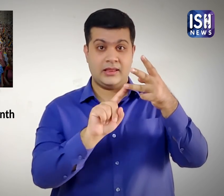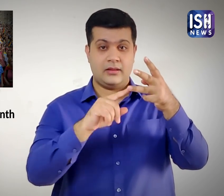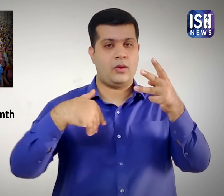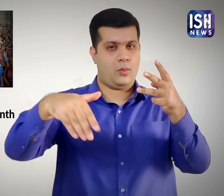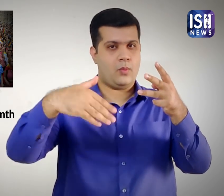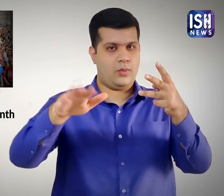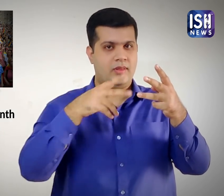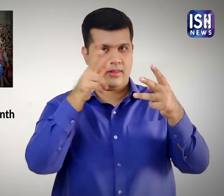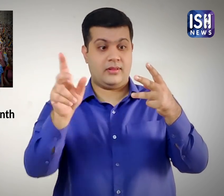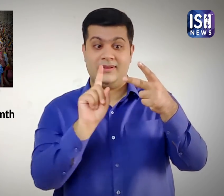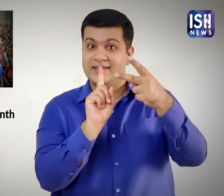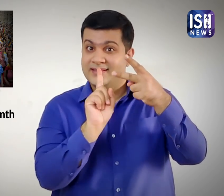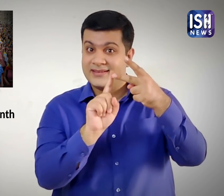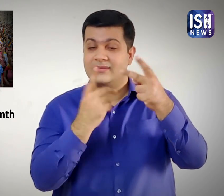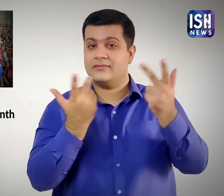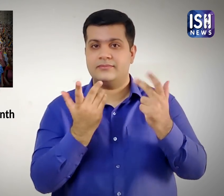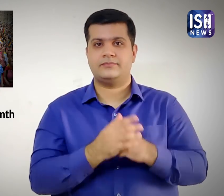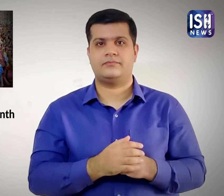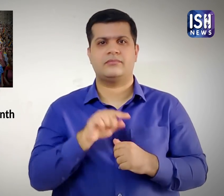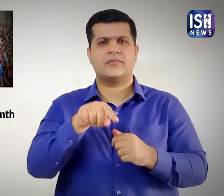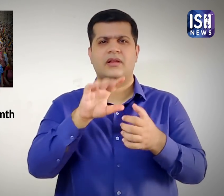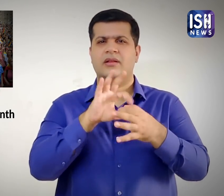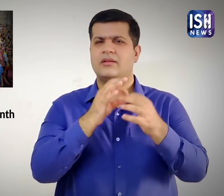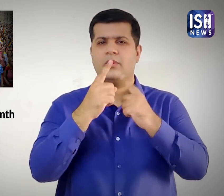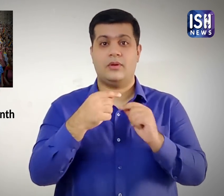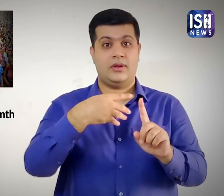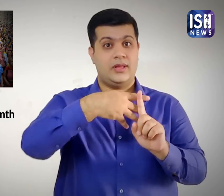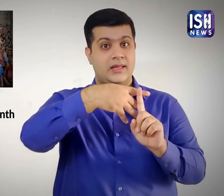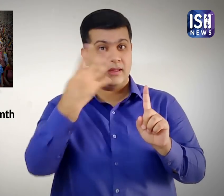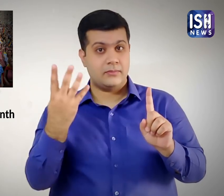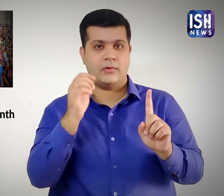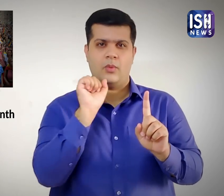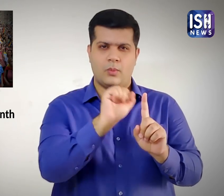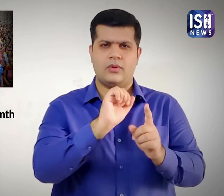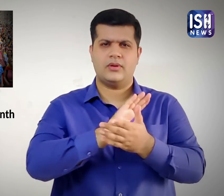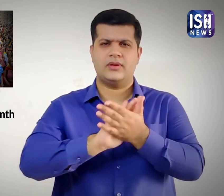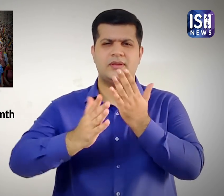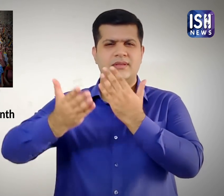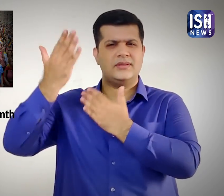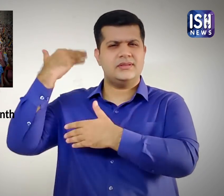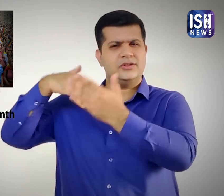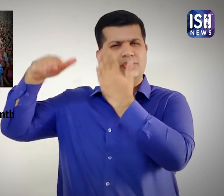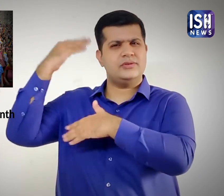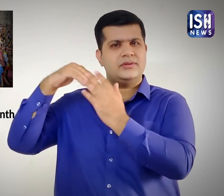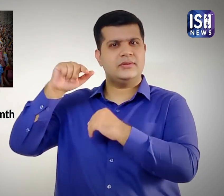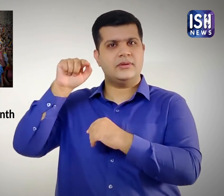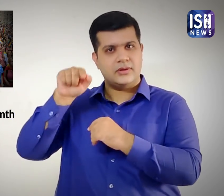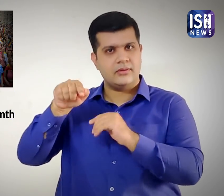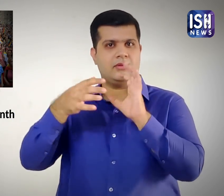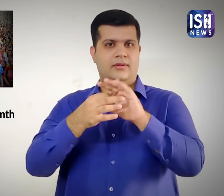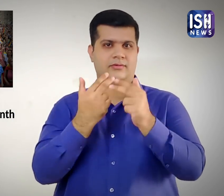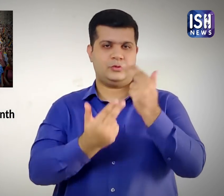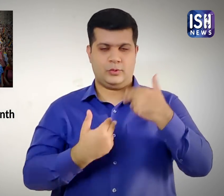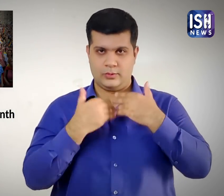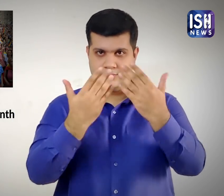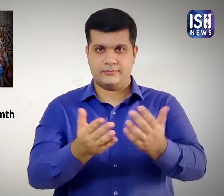plus समुदाई के इतिहास के बारे में बात करेंगे। तीसरा वीडियो जल्द ही दिखाएंगे।